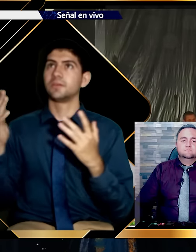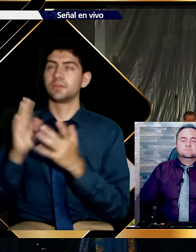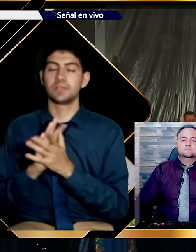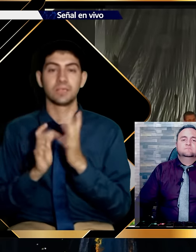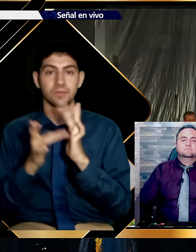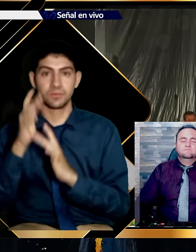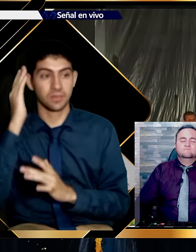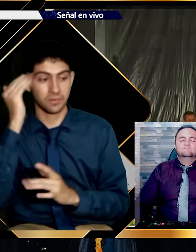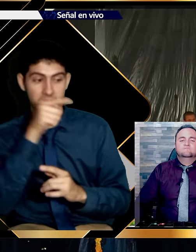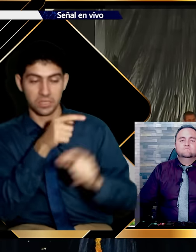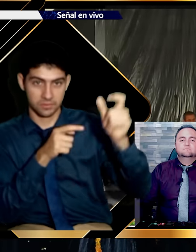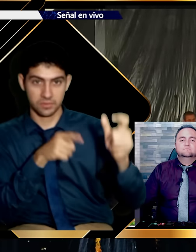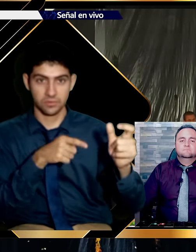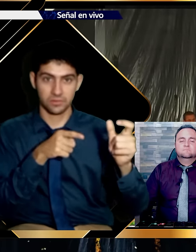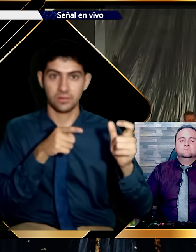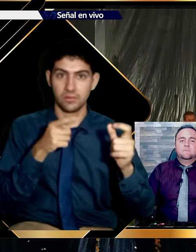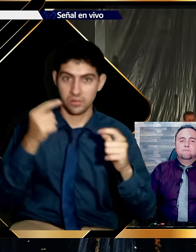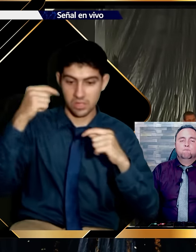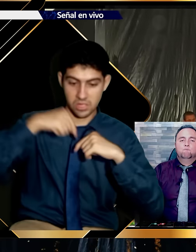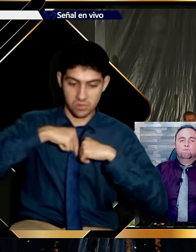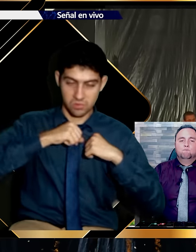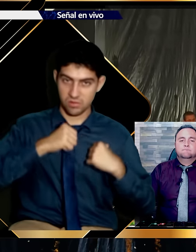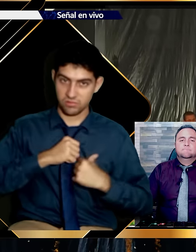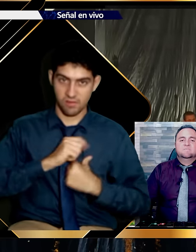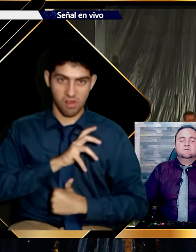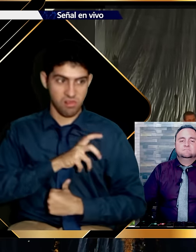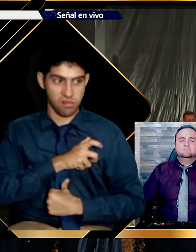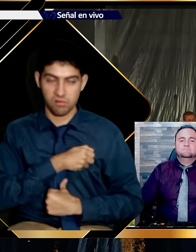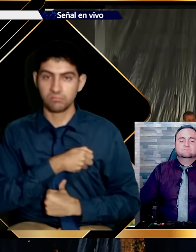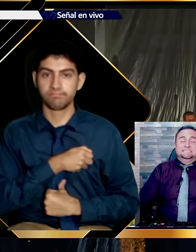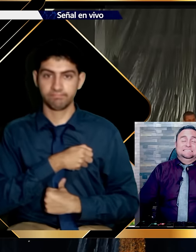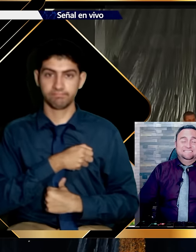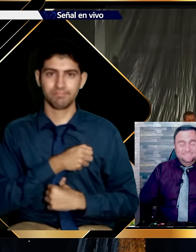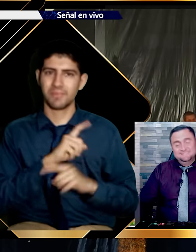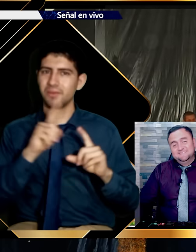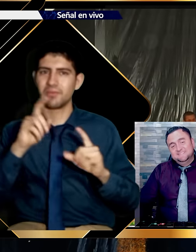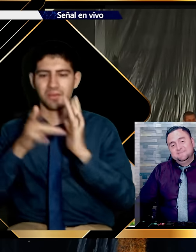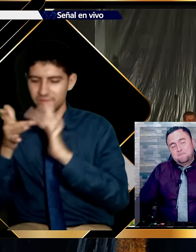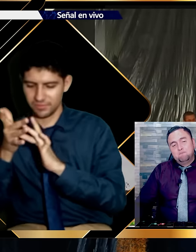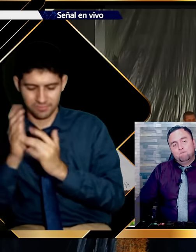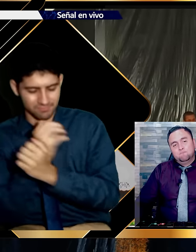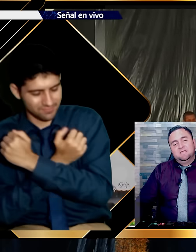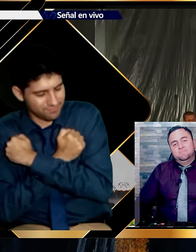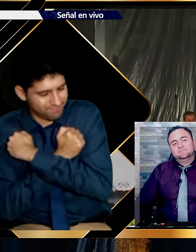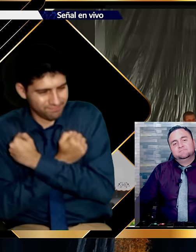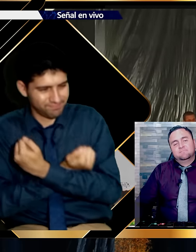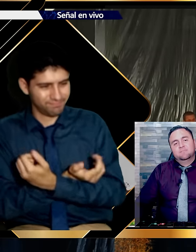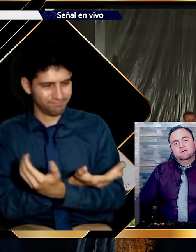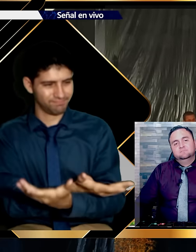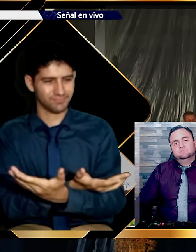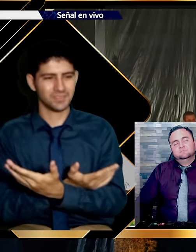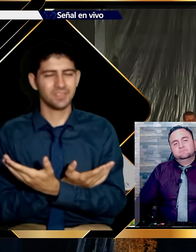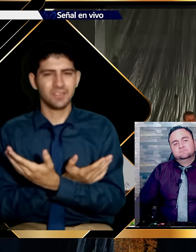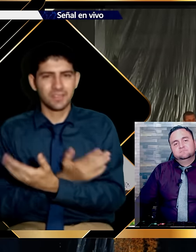Conociendo de sus maquinaciones. Y de sus malas intenciones. Agiganta su amor. Cuando sabe que está